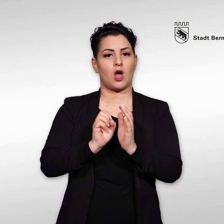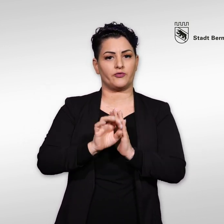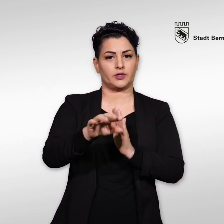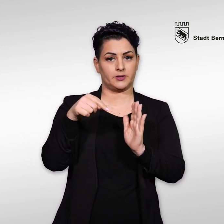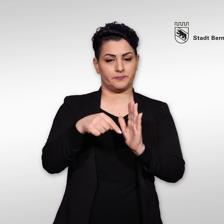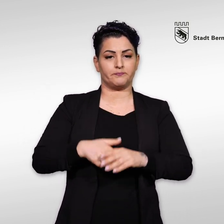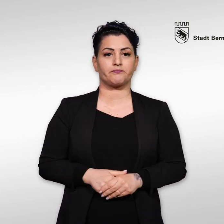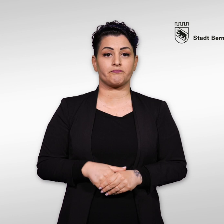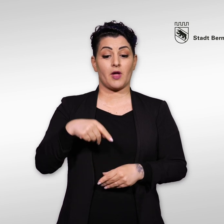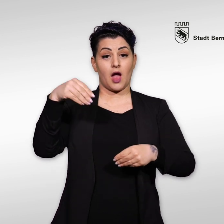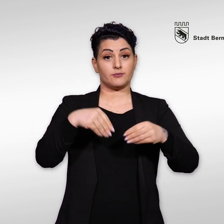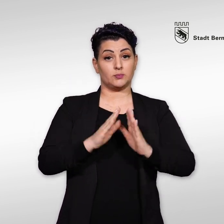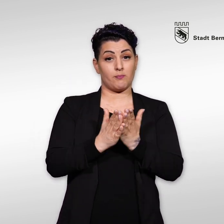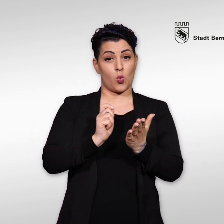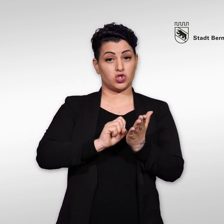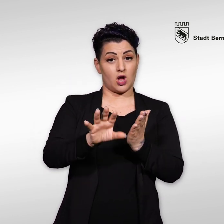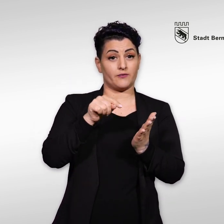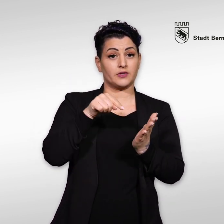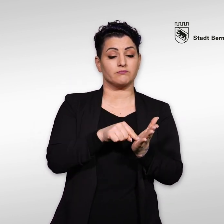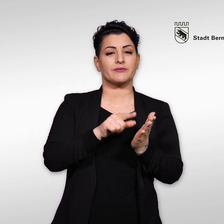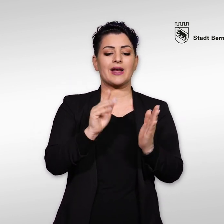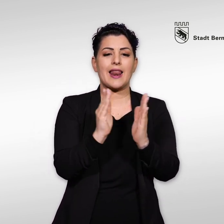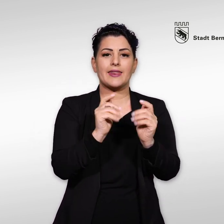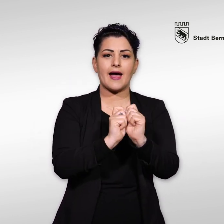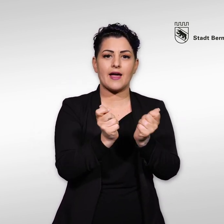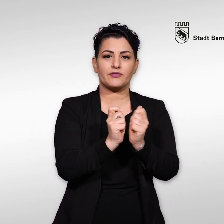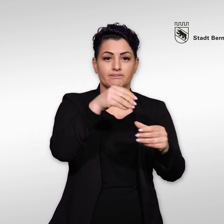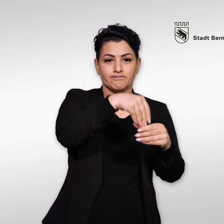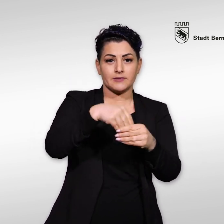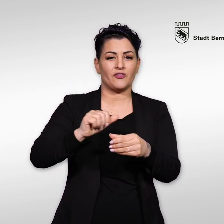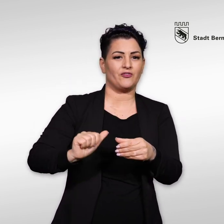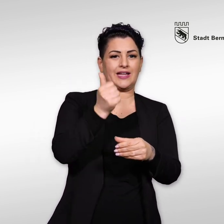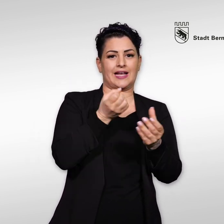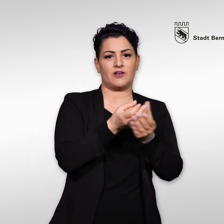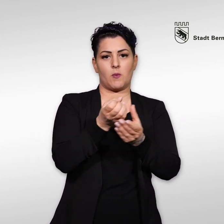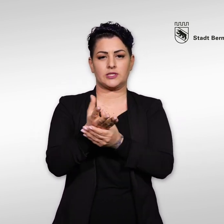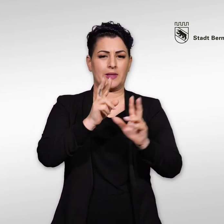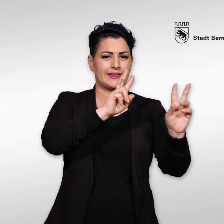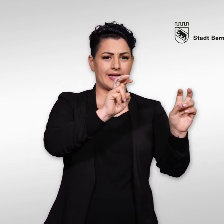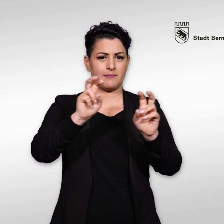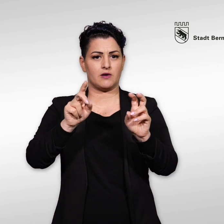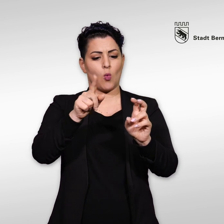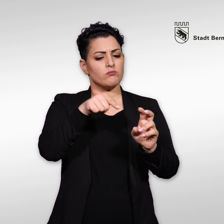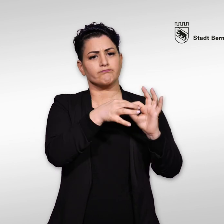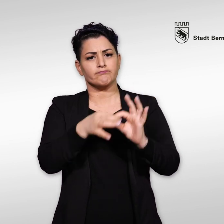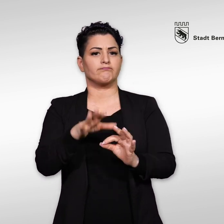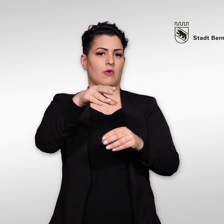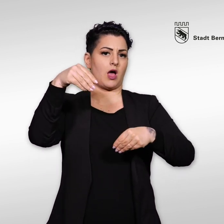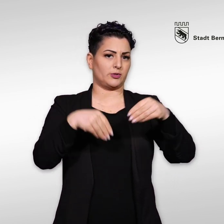Die Abstimmungsbotschaft Die Abstimmungsbotschaft ist ein kleines Heft mit wichtigen Informationen über die Themen, über die Sie abstimmen.